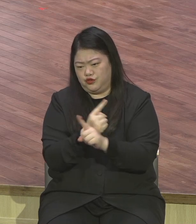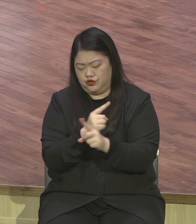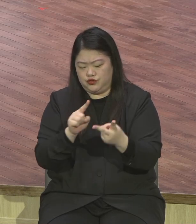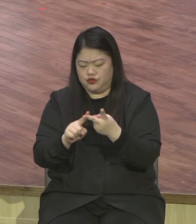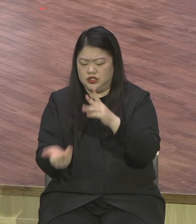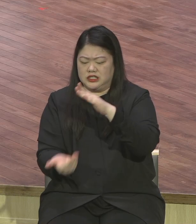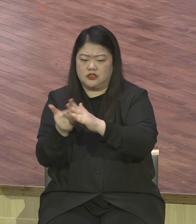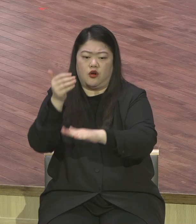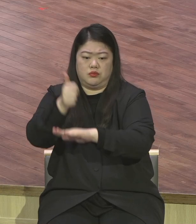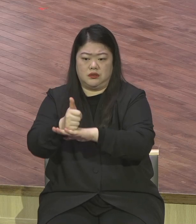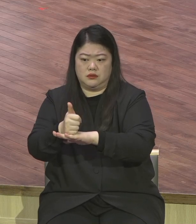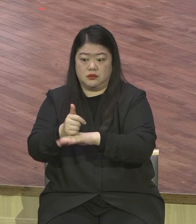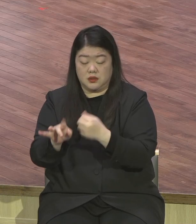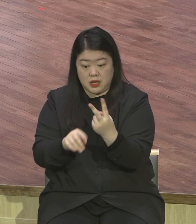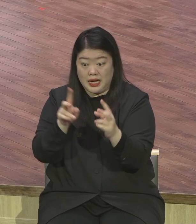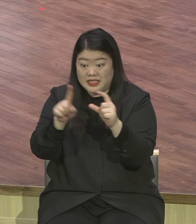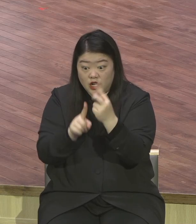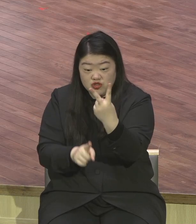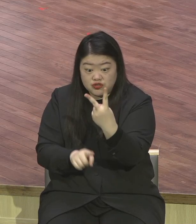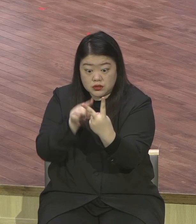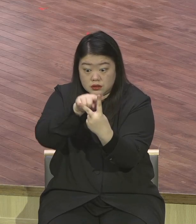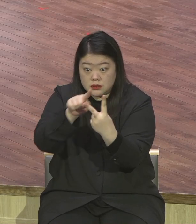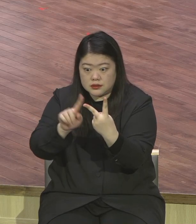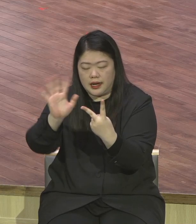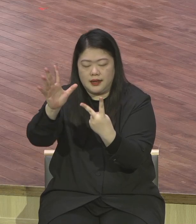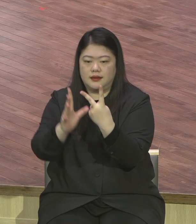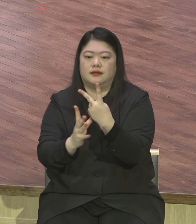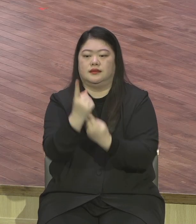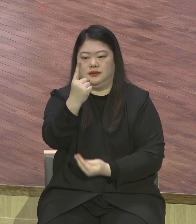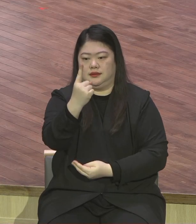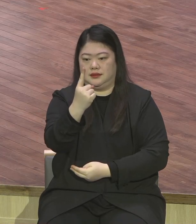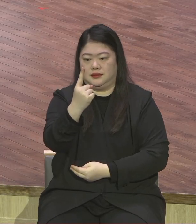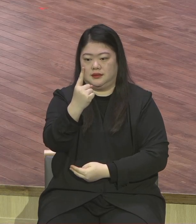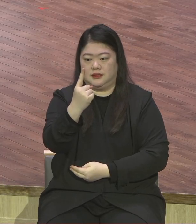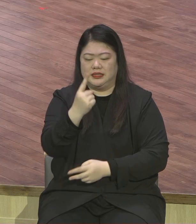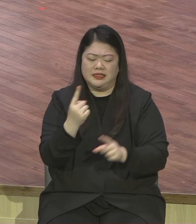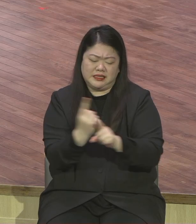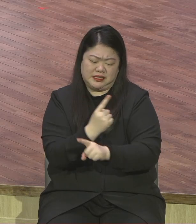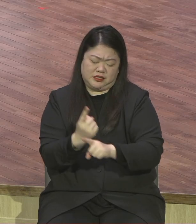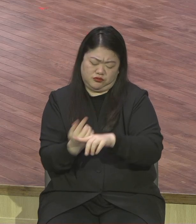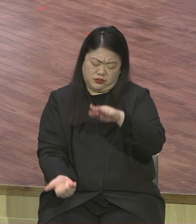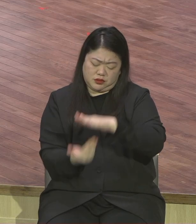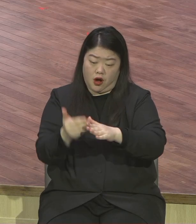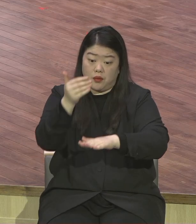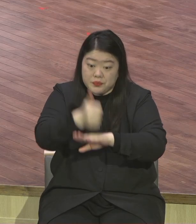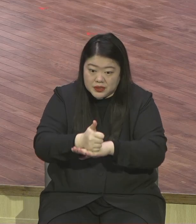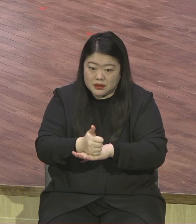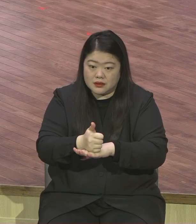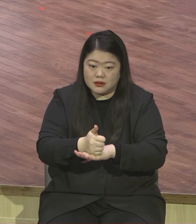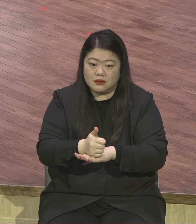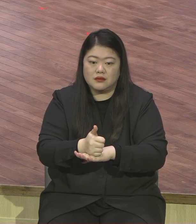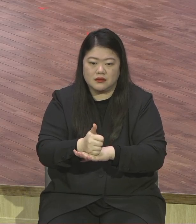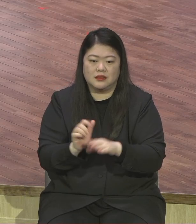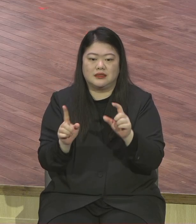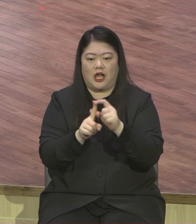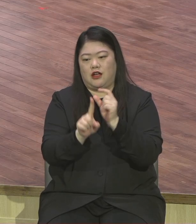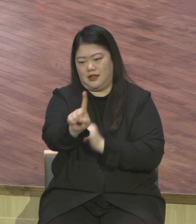별개의 단어가 아니란 말이에요. 그 역할을 효과적으로 그렇게 의미로 보면요. 하나예요. 하나. 치우와